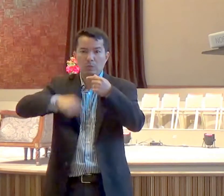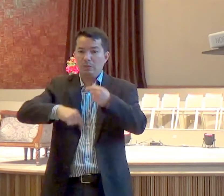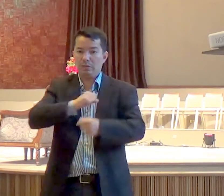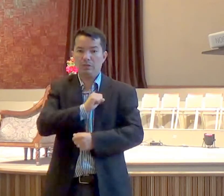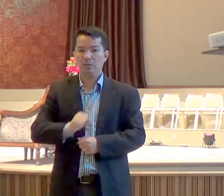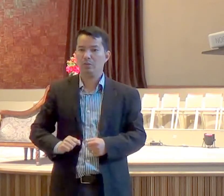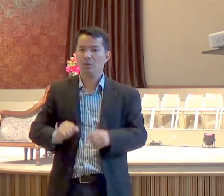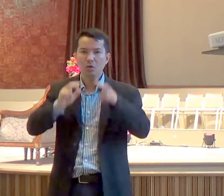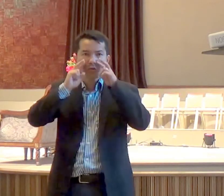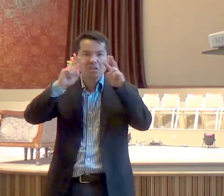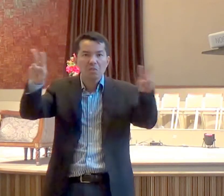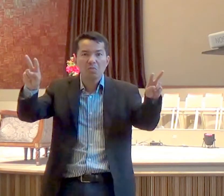testemunho, eu deixo na terra,